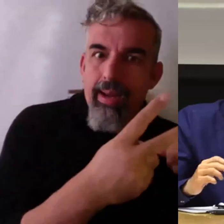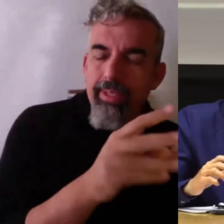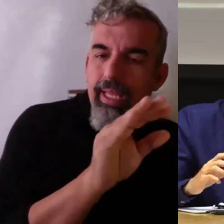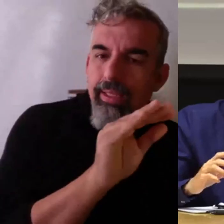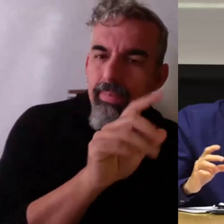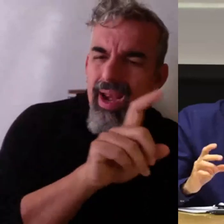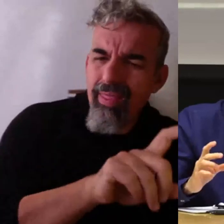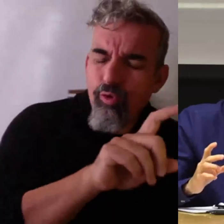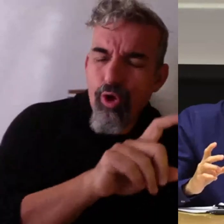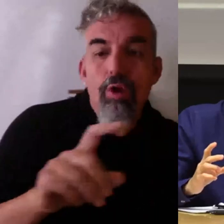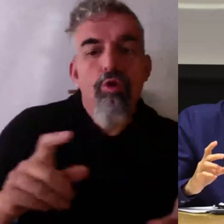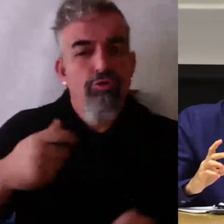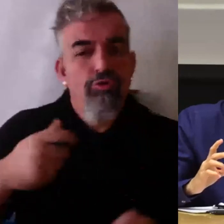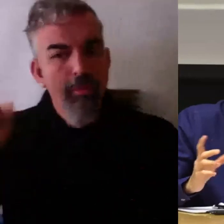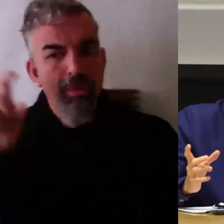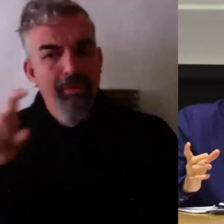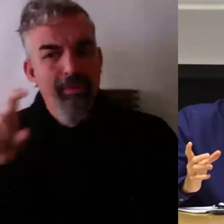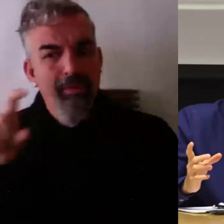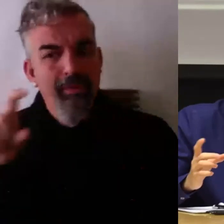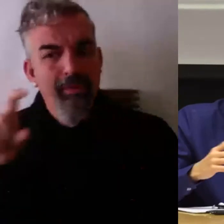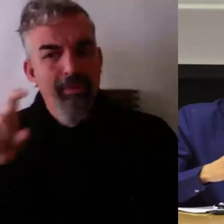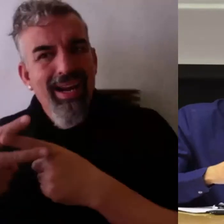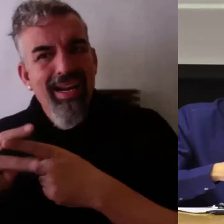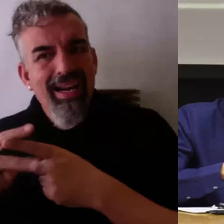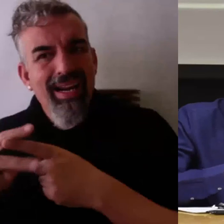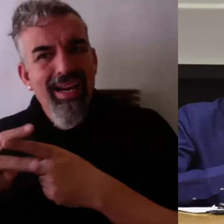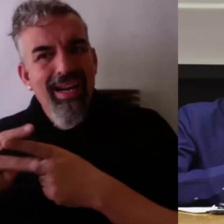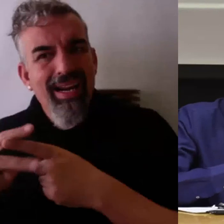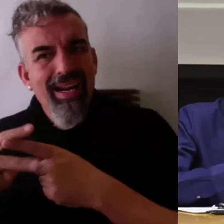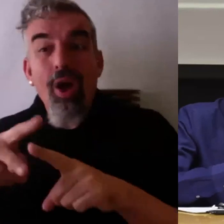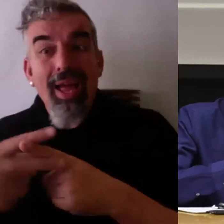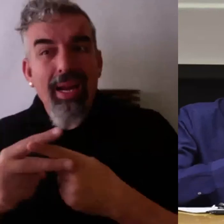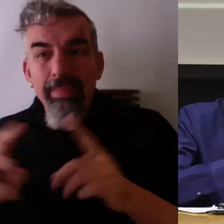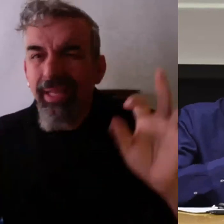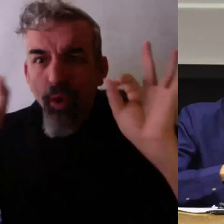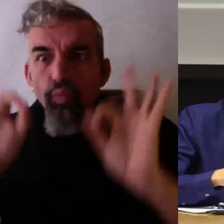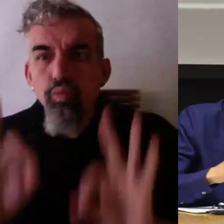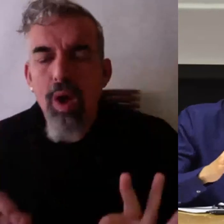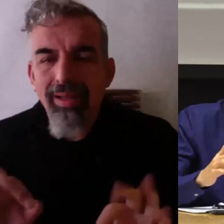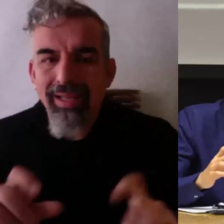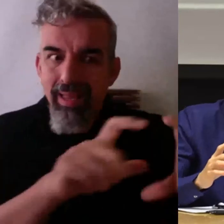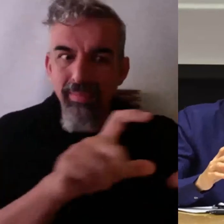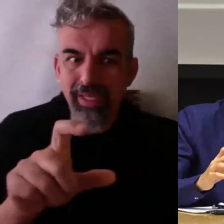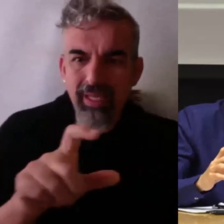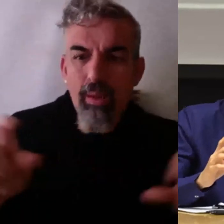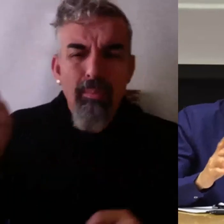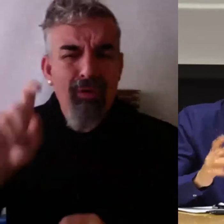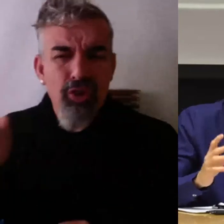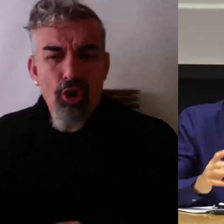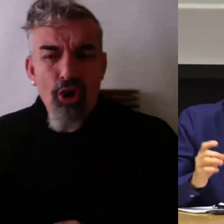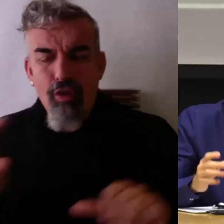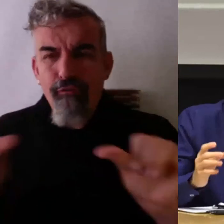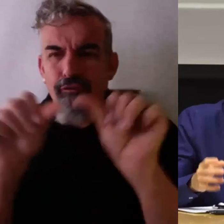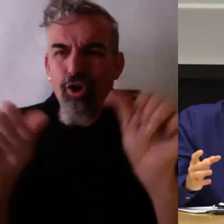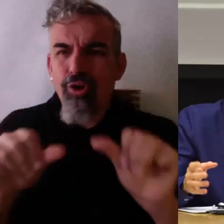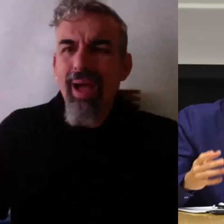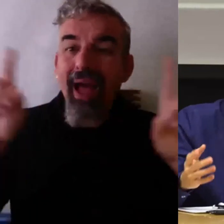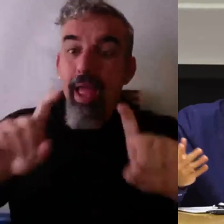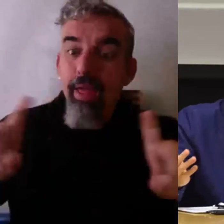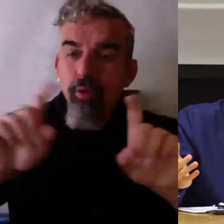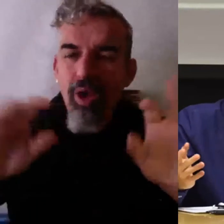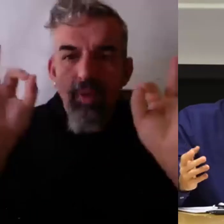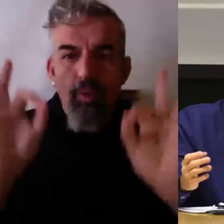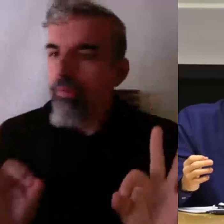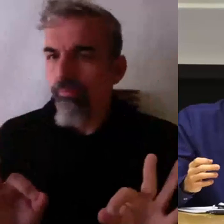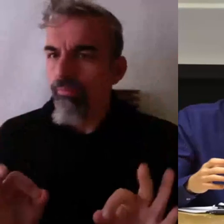yo creo que en cierto modo es un atractivo el... Oye, te voy a explicar que los comentarios que te voy a dejar